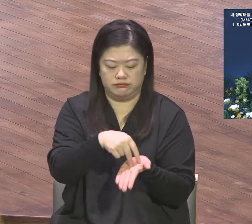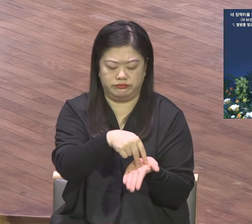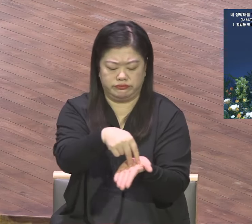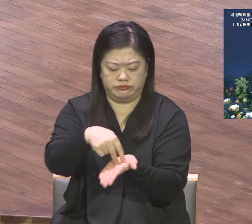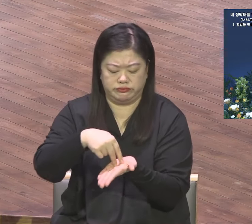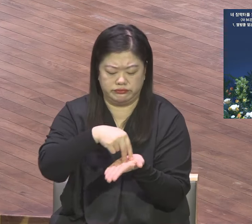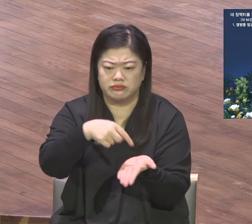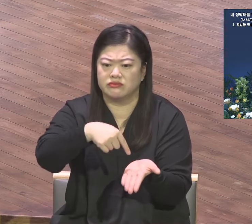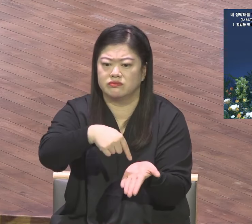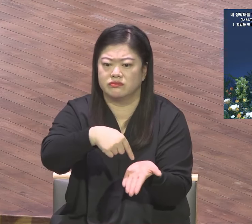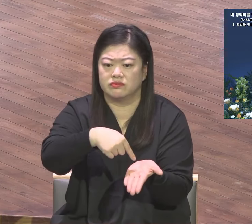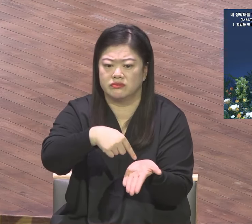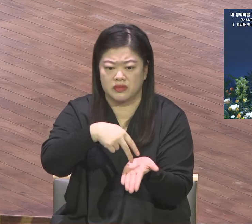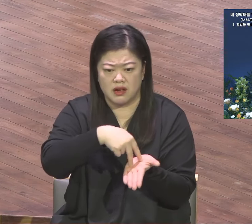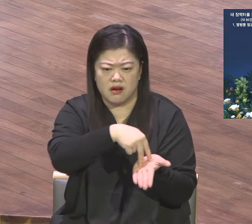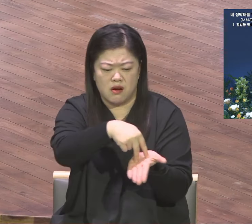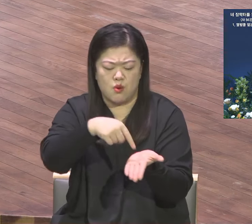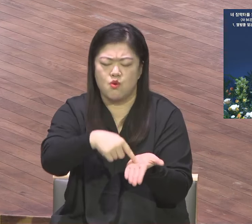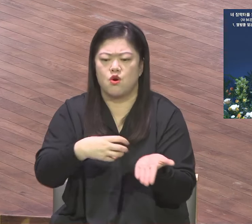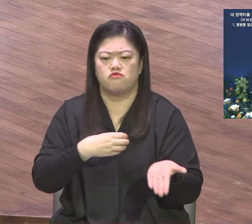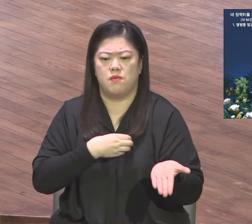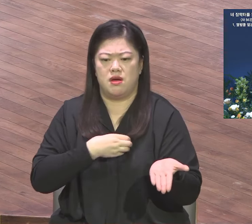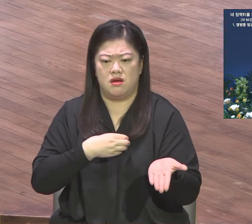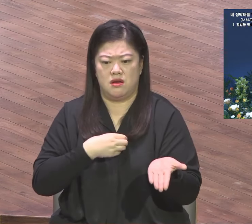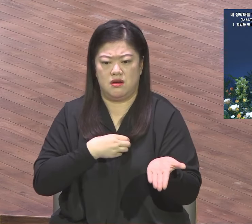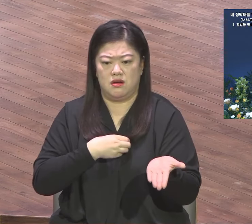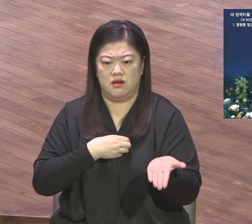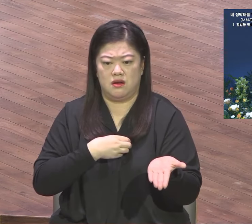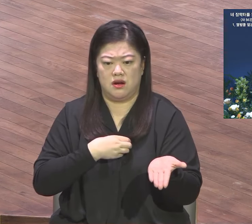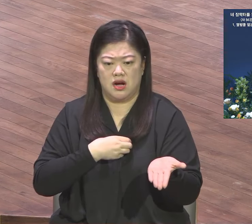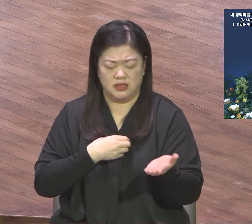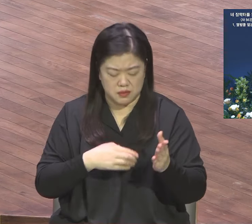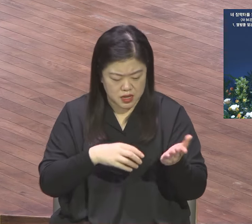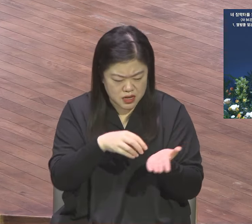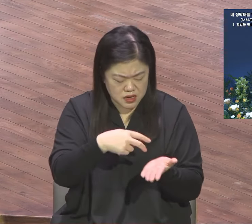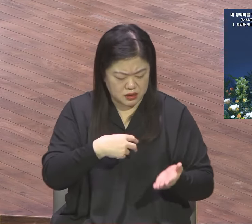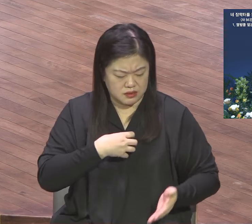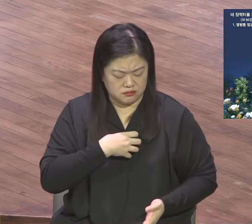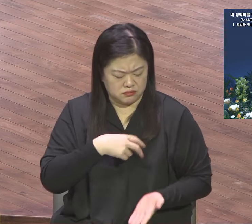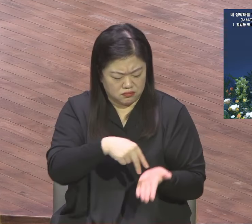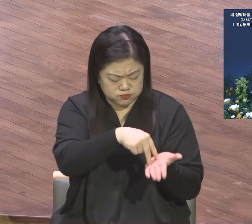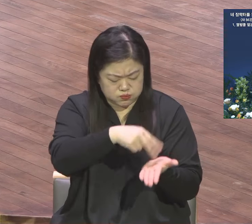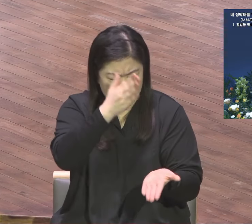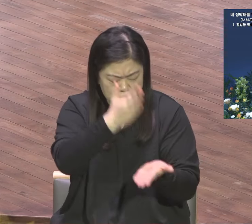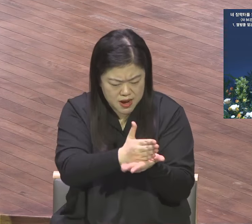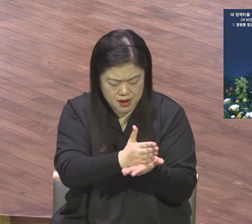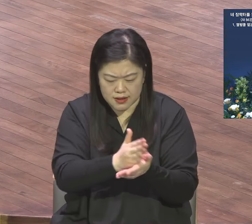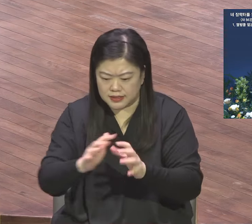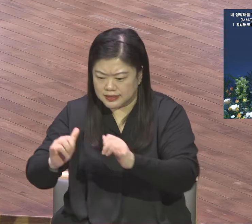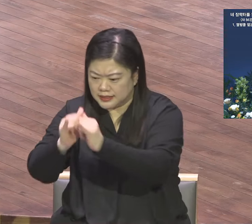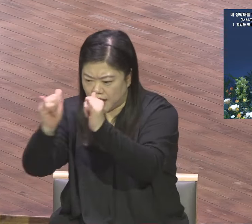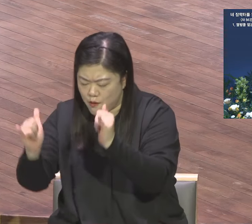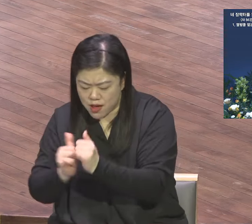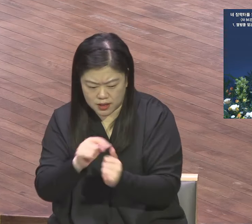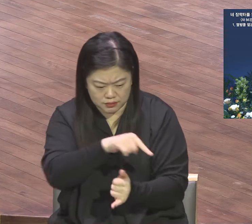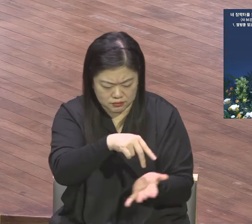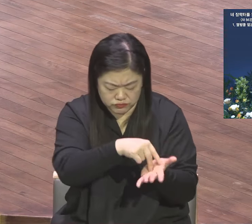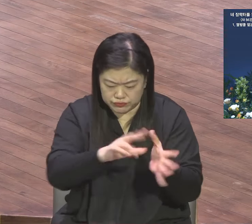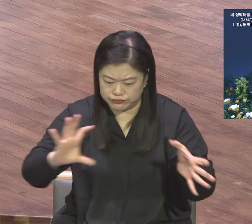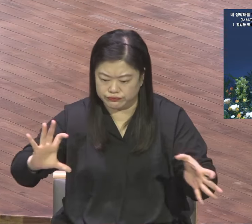위한 사회적 연결 위원회를 받주 결력이 142개국을 대상으로